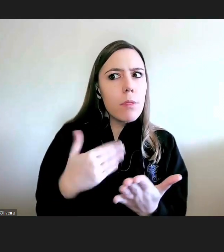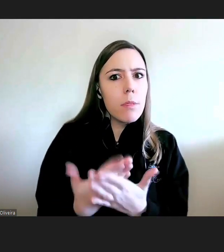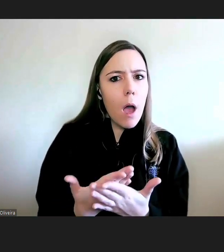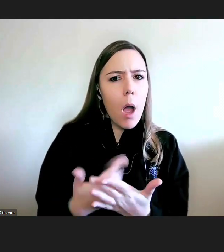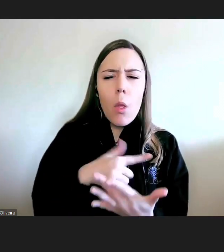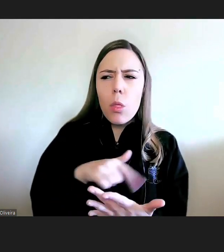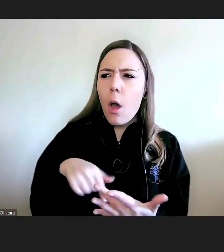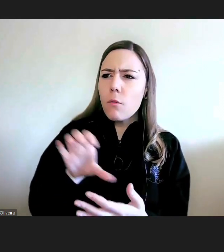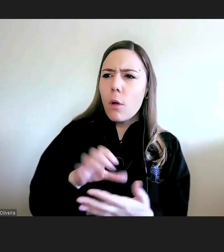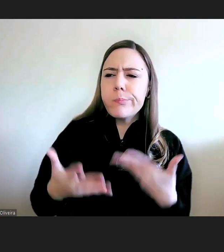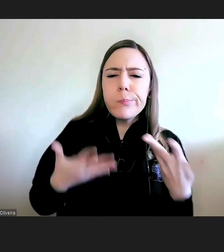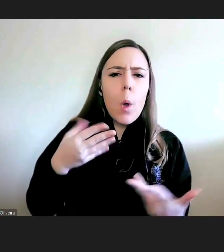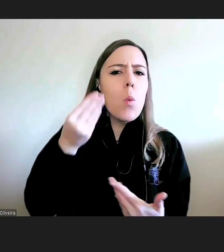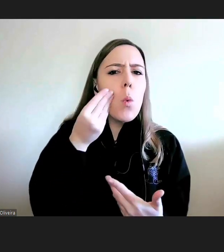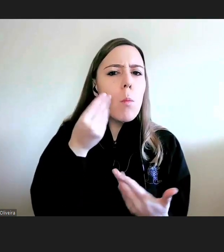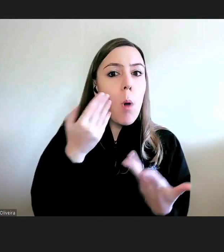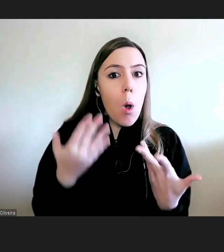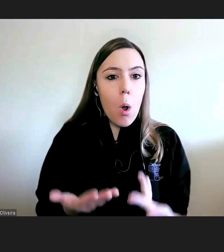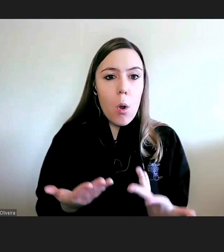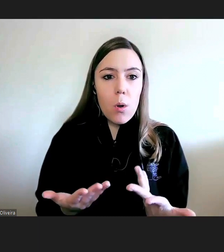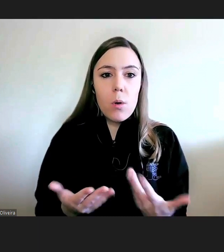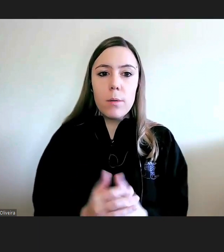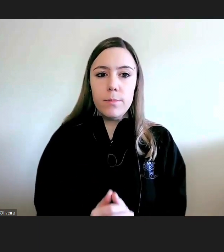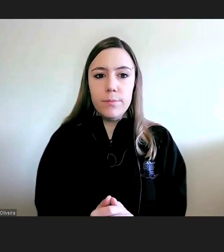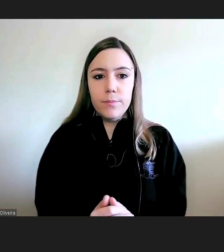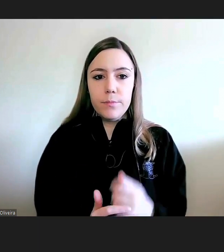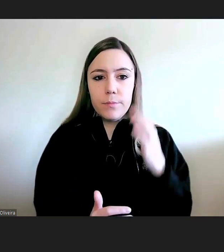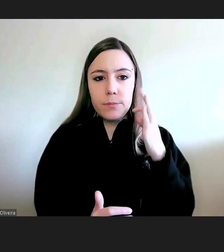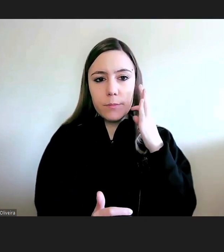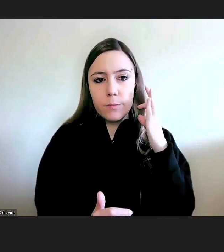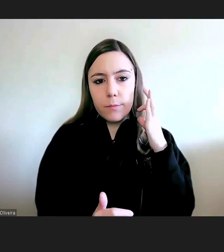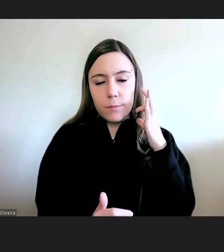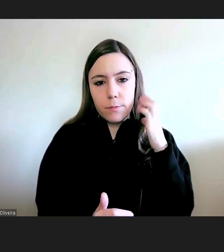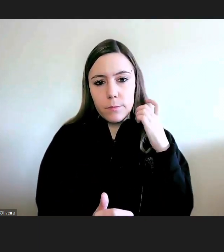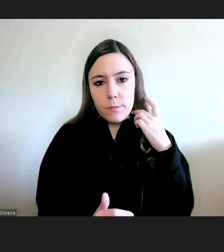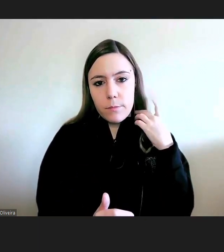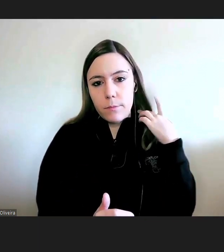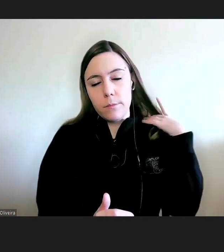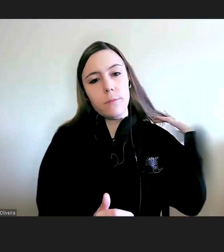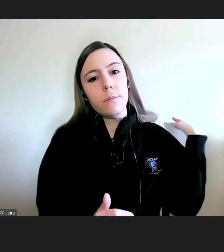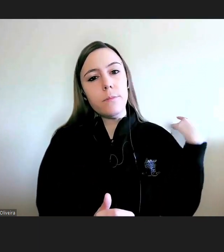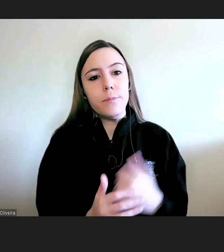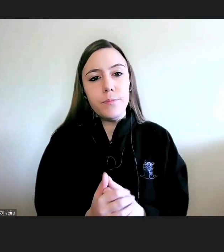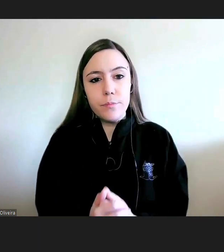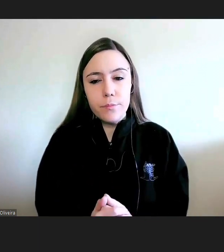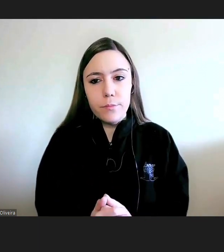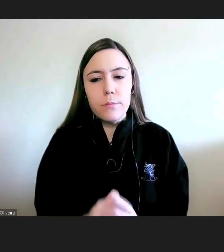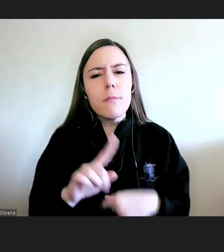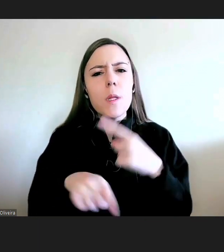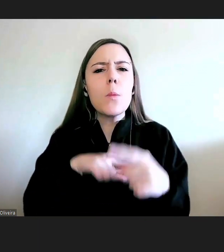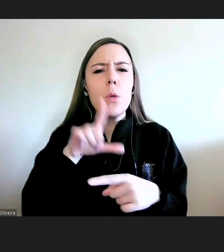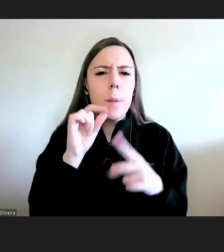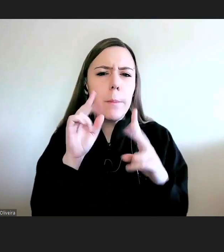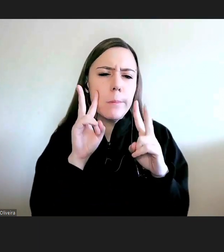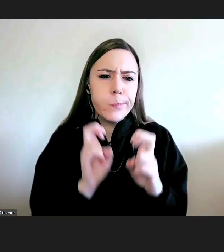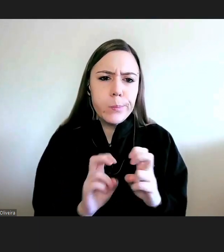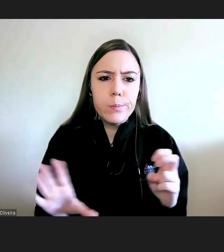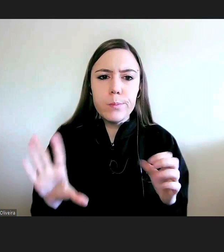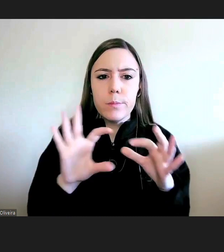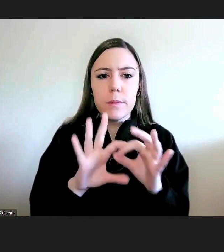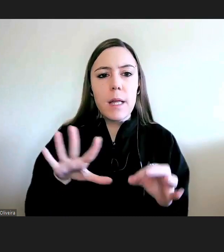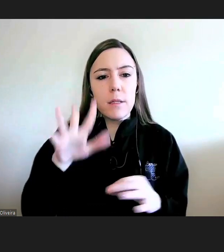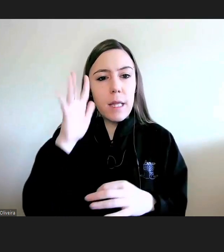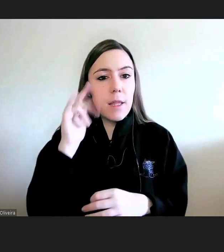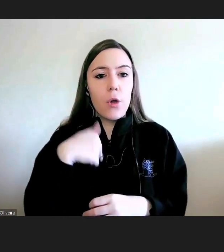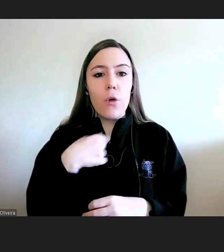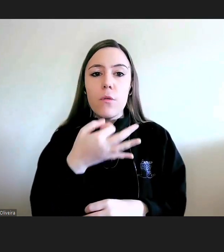atuação atual, presente. Depois, explorar esta ideia que já falei, da especial posição